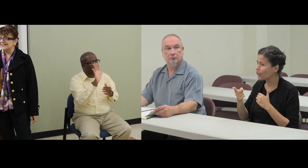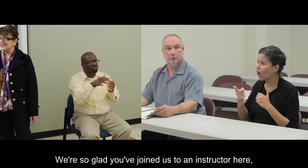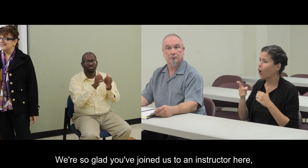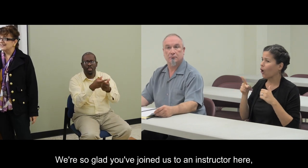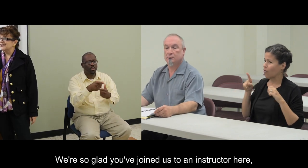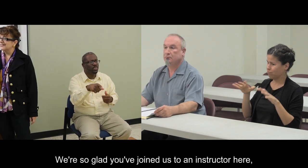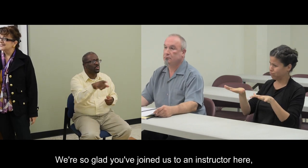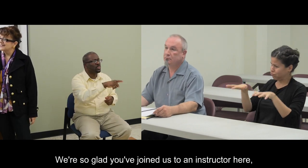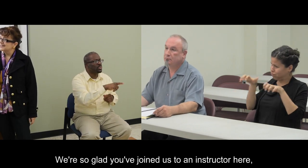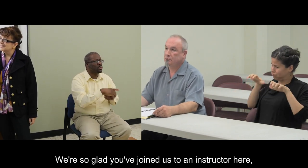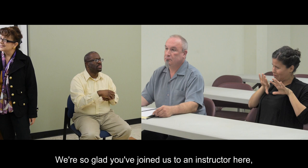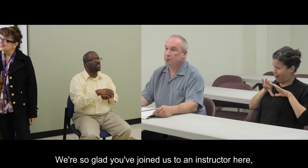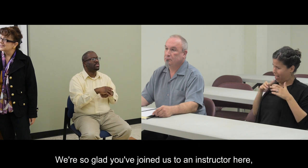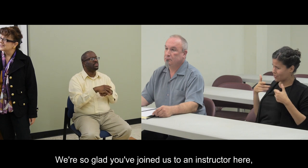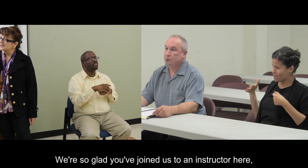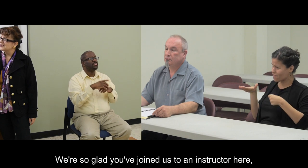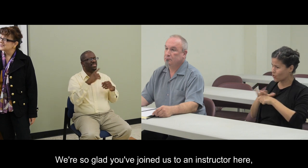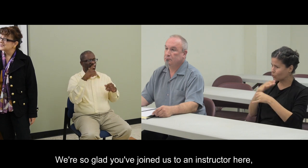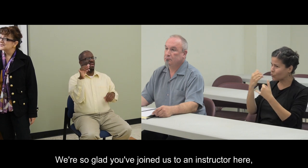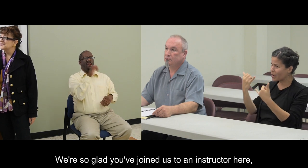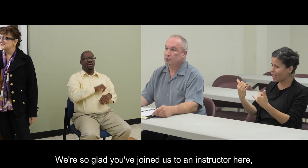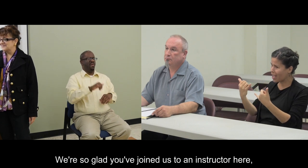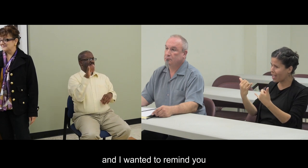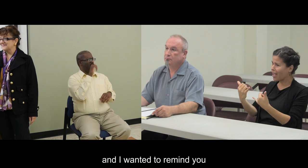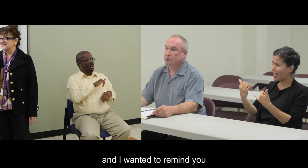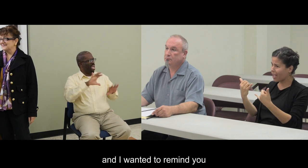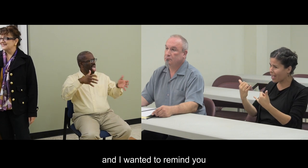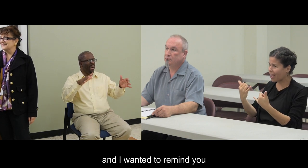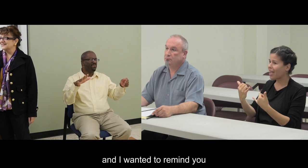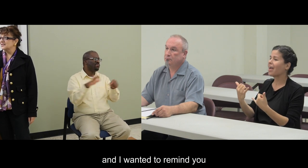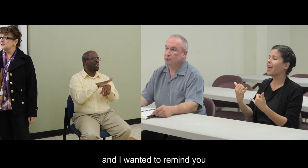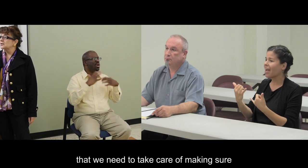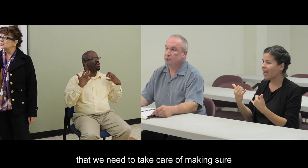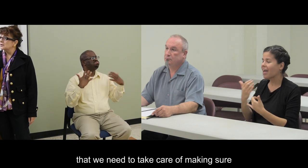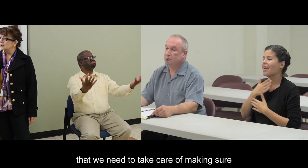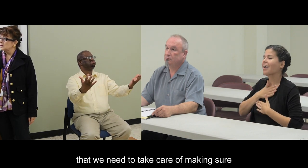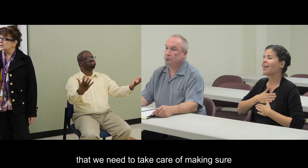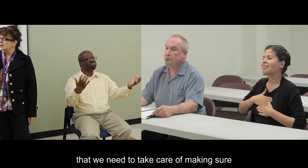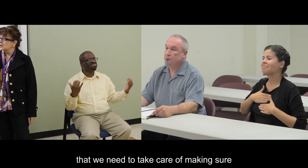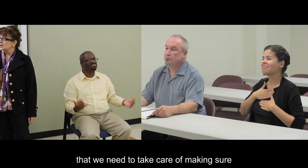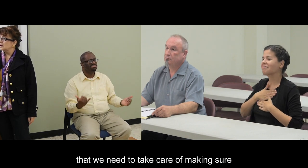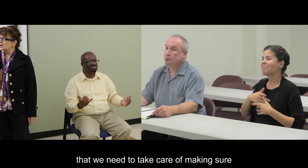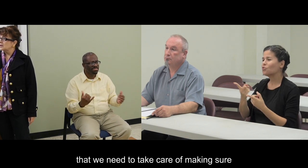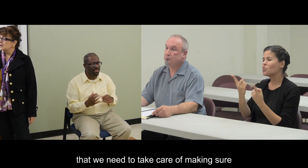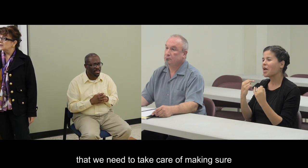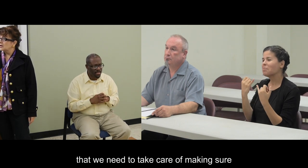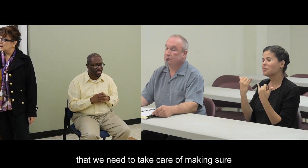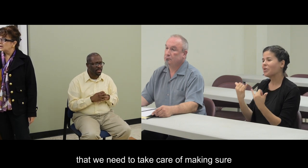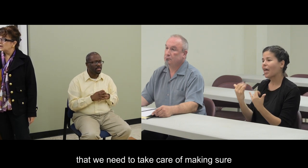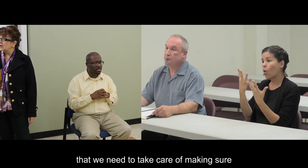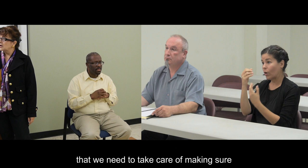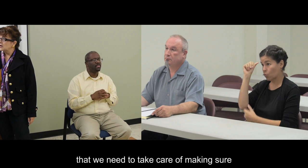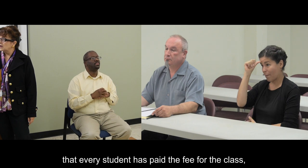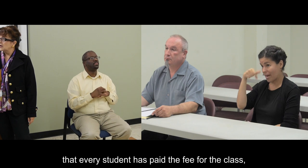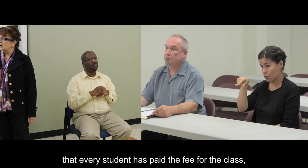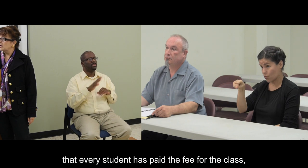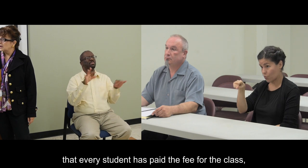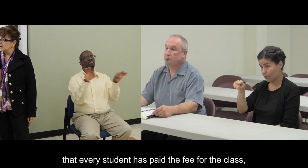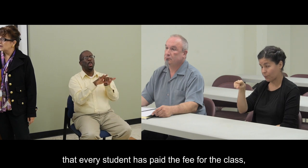so glad you joined us to be an instructor here, and I wanted to remind you that we need to take care of making sure every student